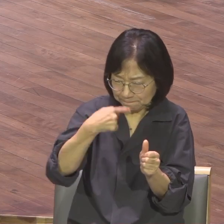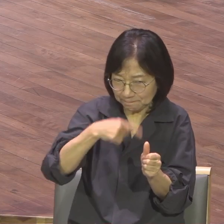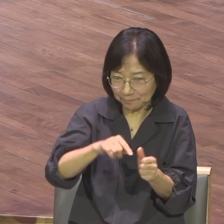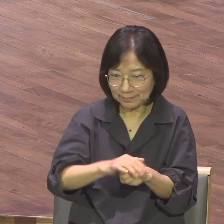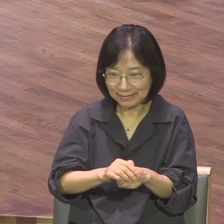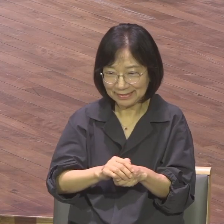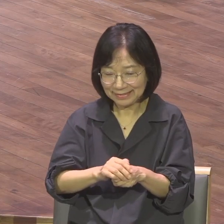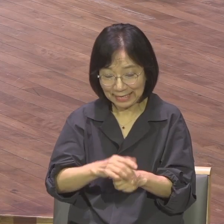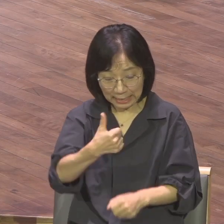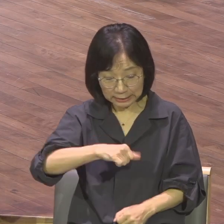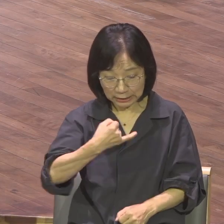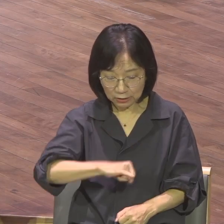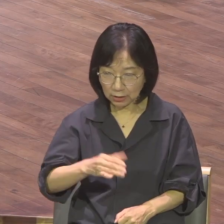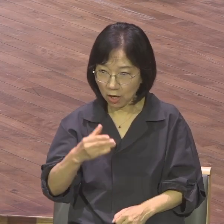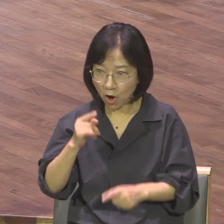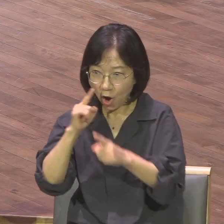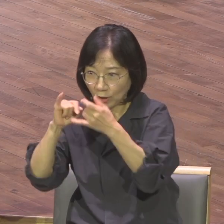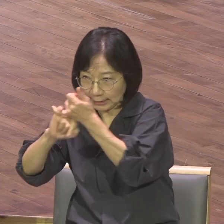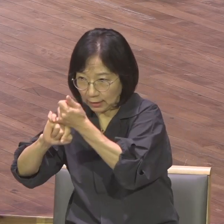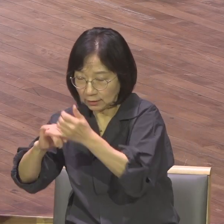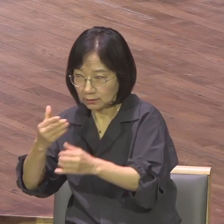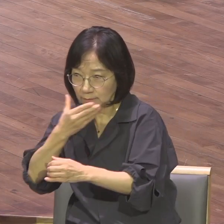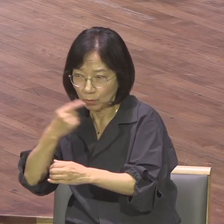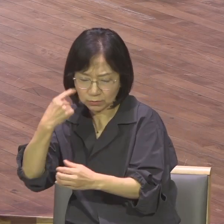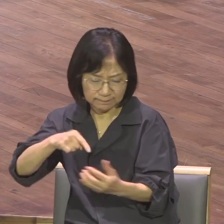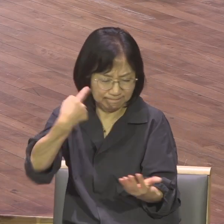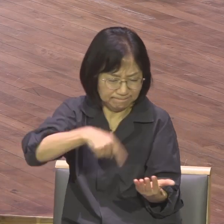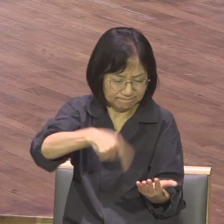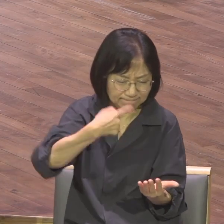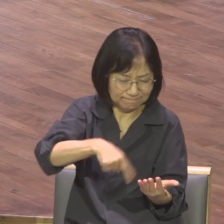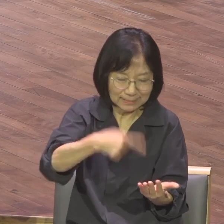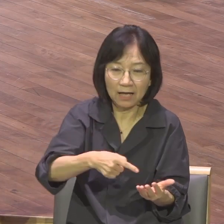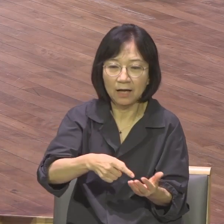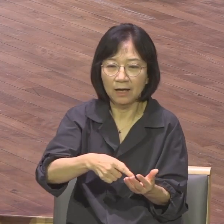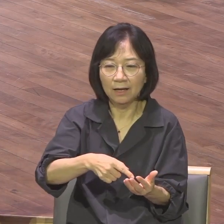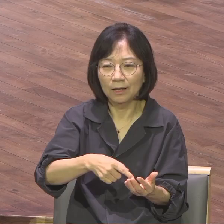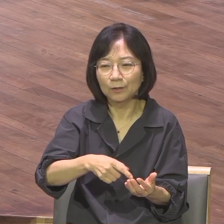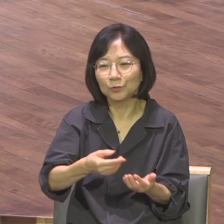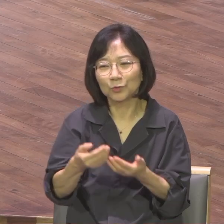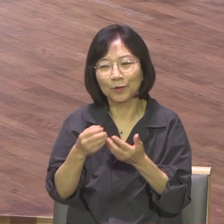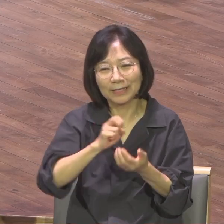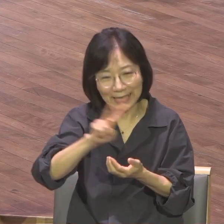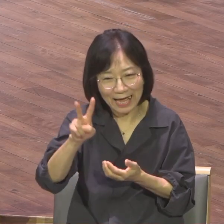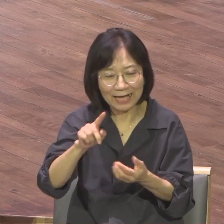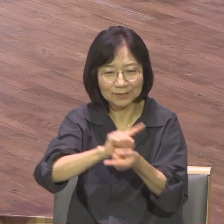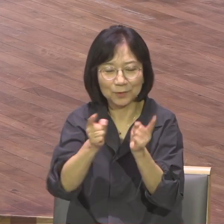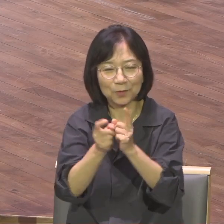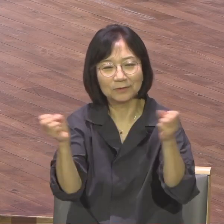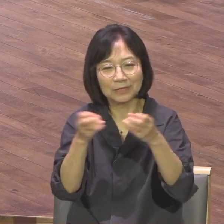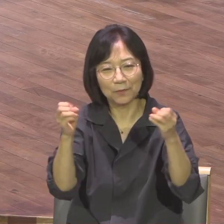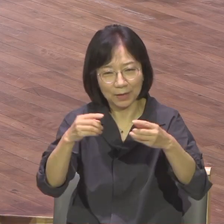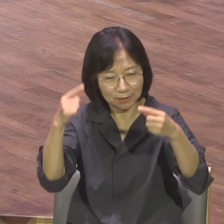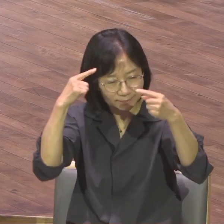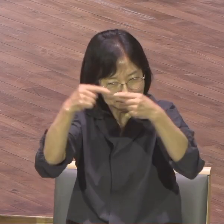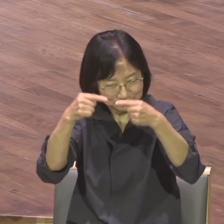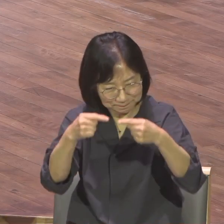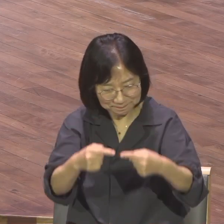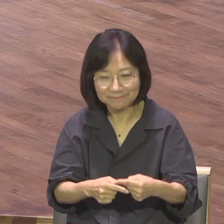언약과 보금을 전달해야 되는 것입니다 신명기 뭡니까? 가난 입성하기 전에